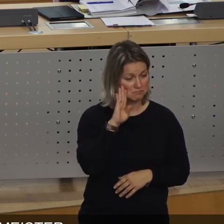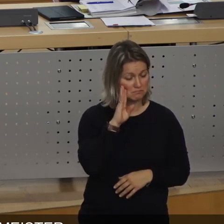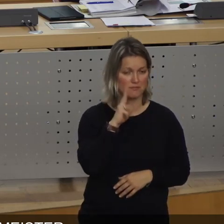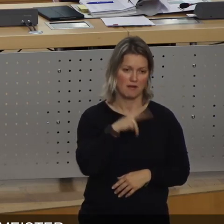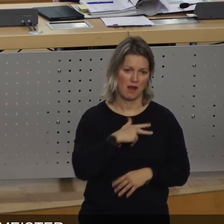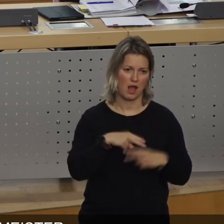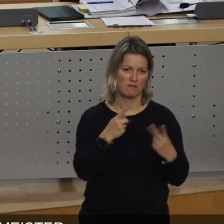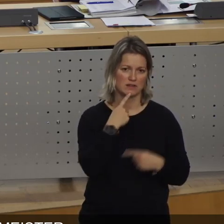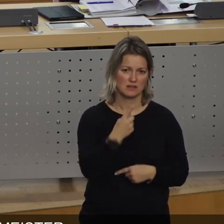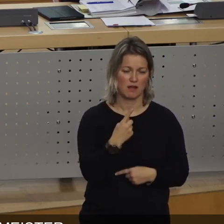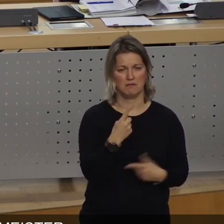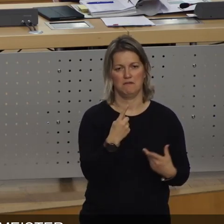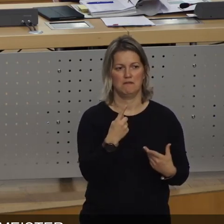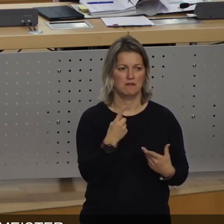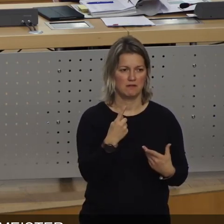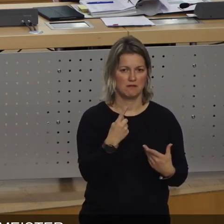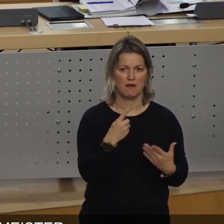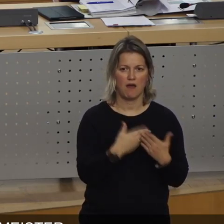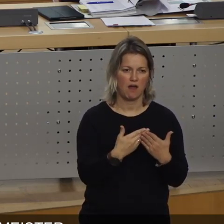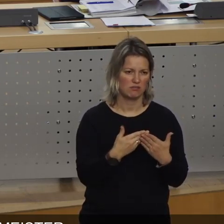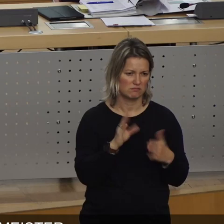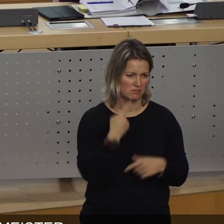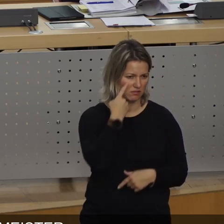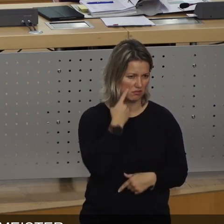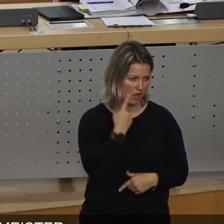war ja auch kein Hehl draus, ist schon traurig.